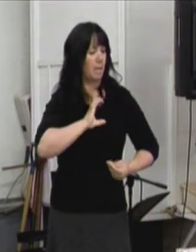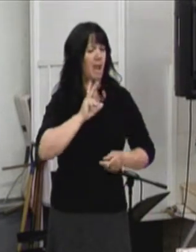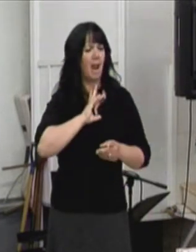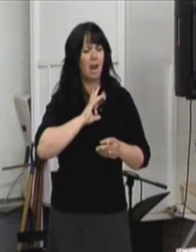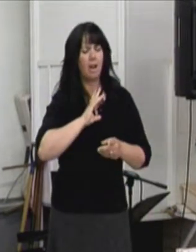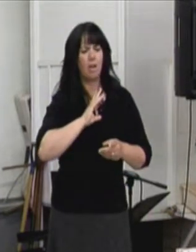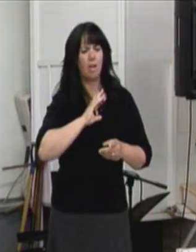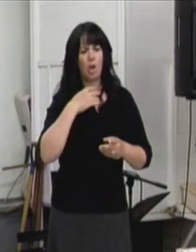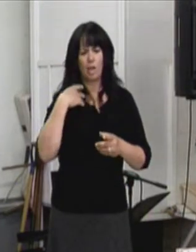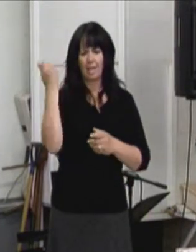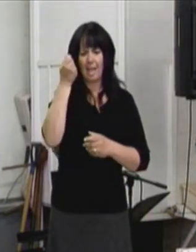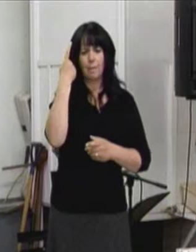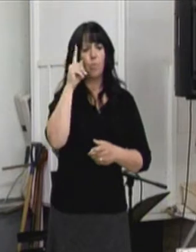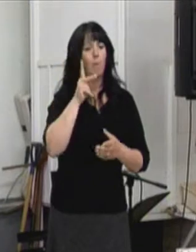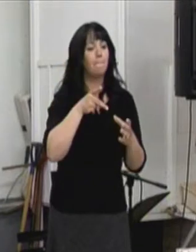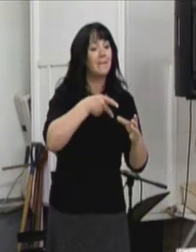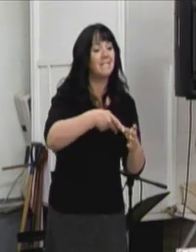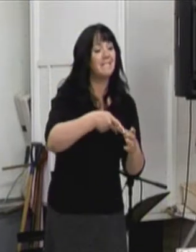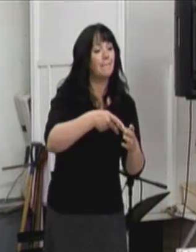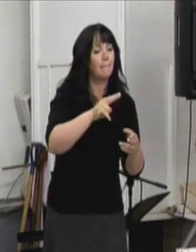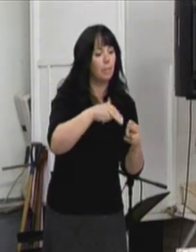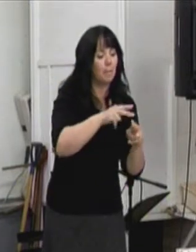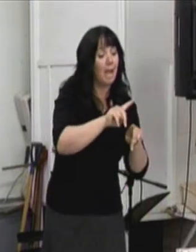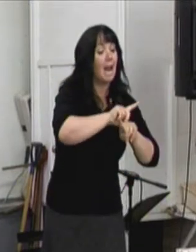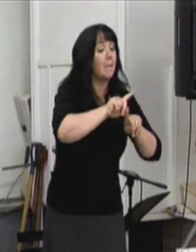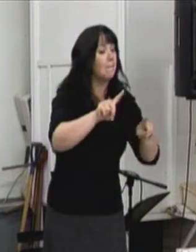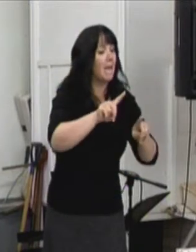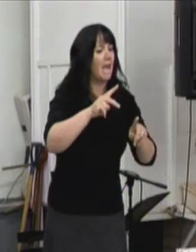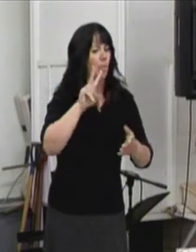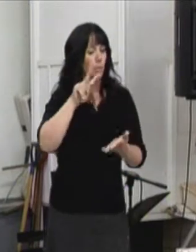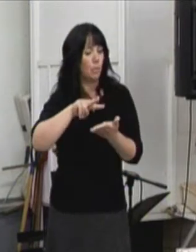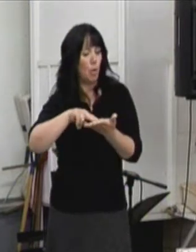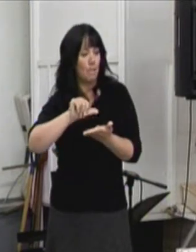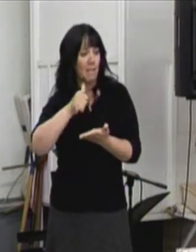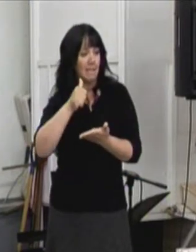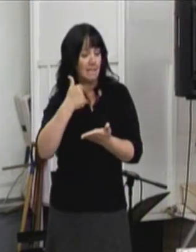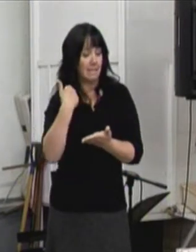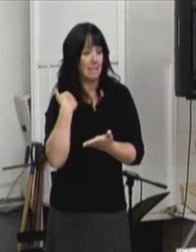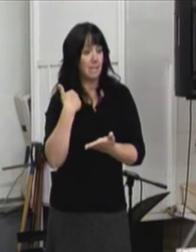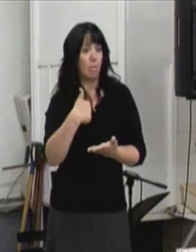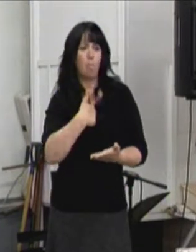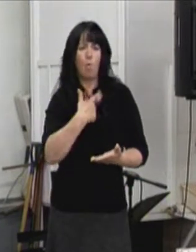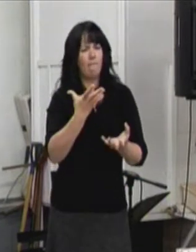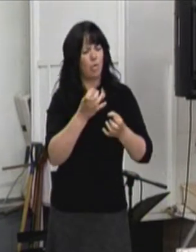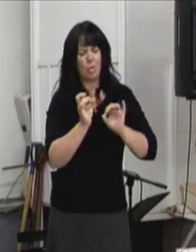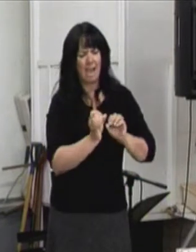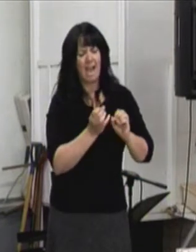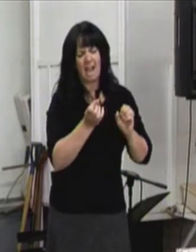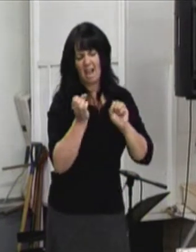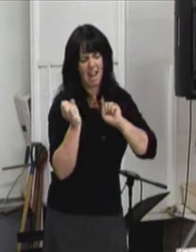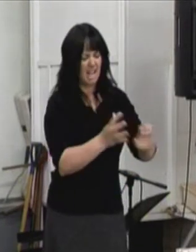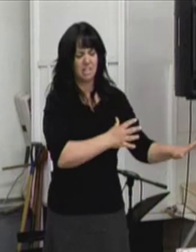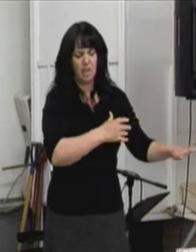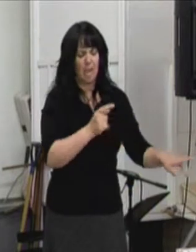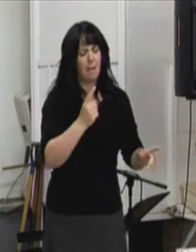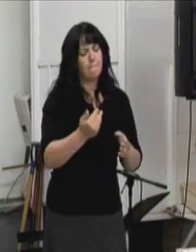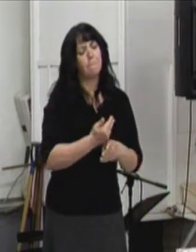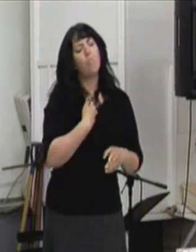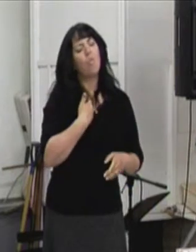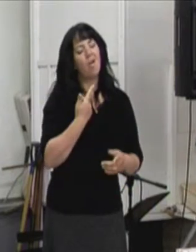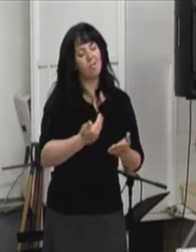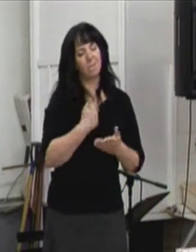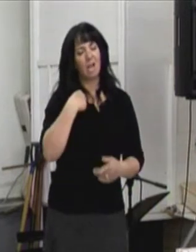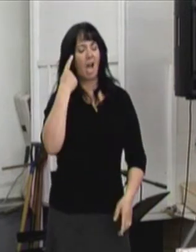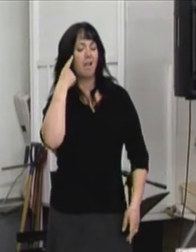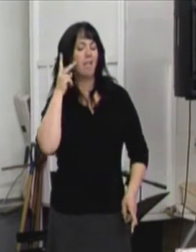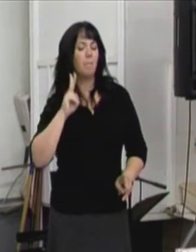compétitions réguliers, mais en 2010, j'ai voulu abandonner à cause d'un commentaire déplacé